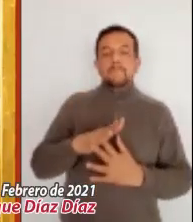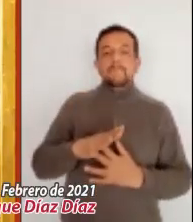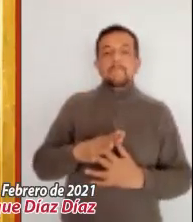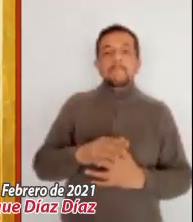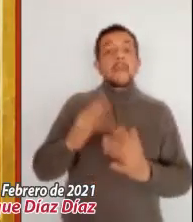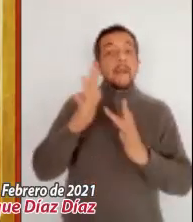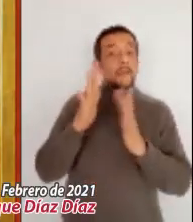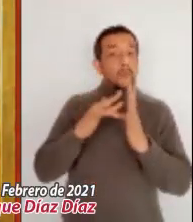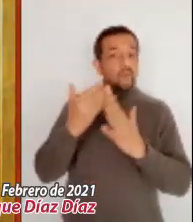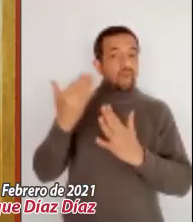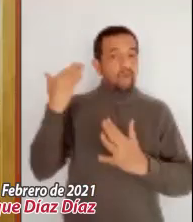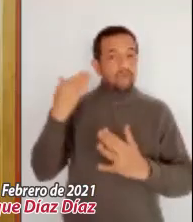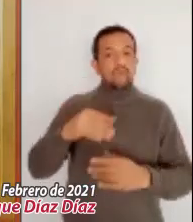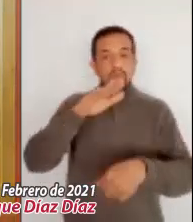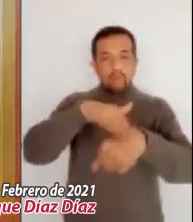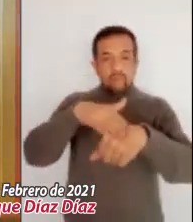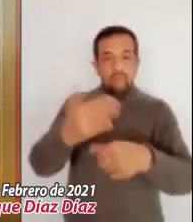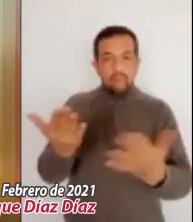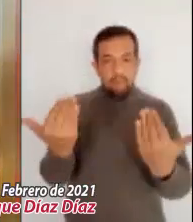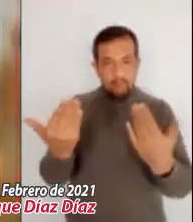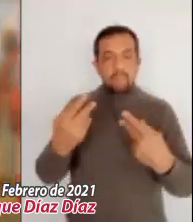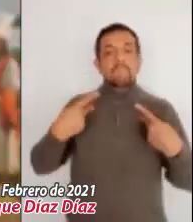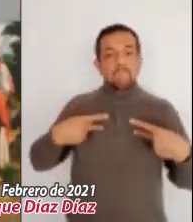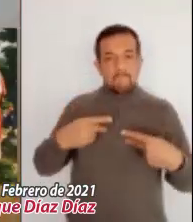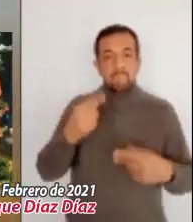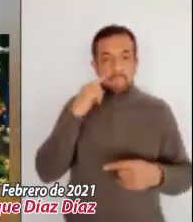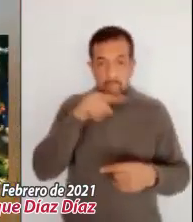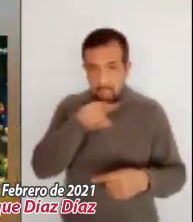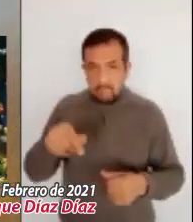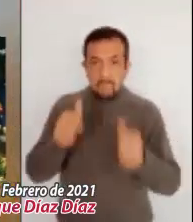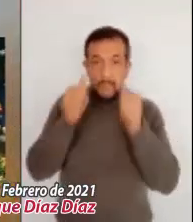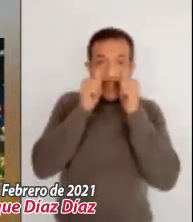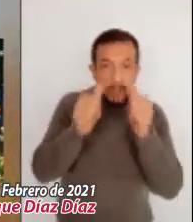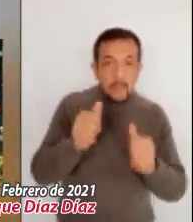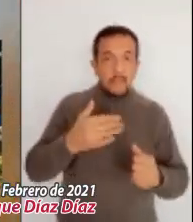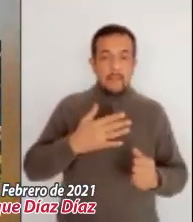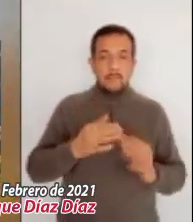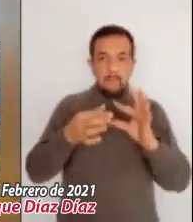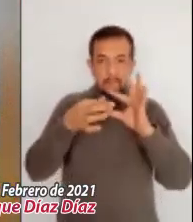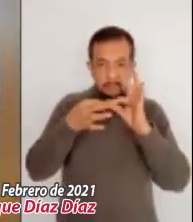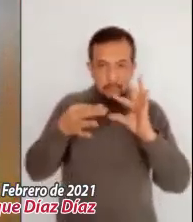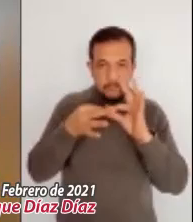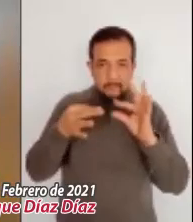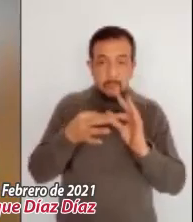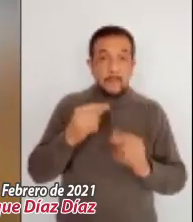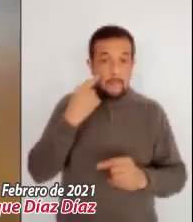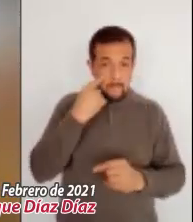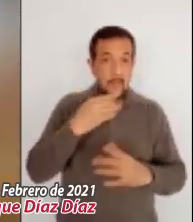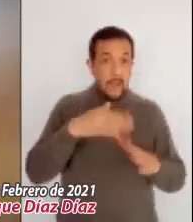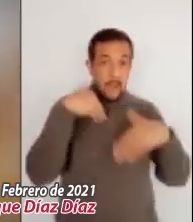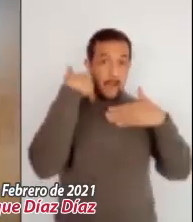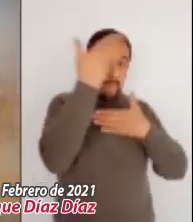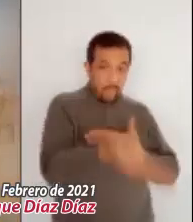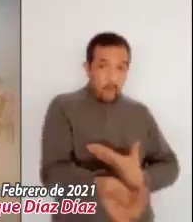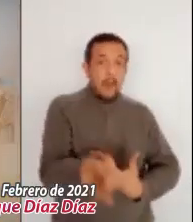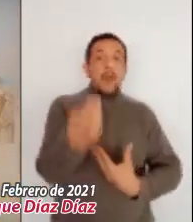aquel tiempo, Jesús llamó de nuevo a la gente y les dijo, Escúchenme todos y entiéndanme. Nada